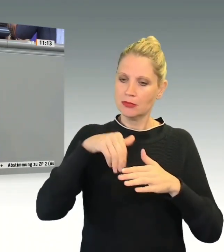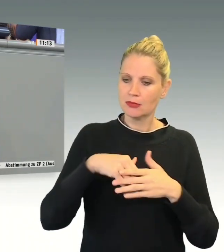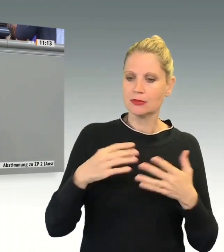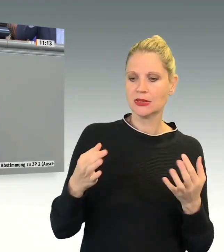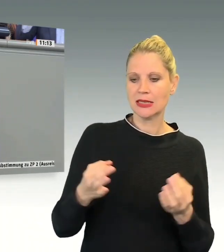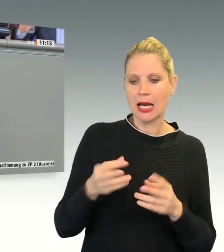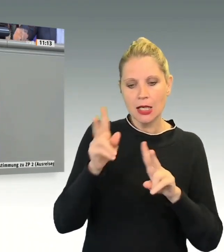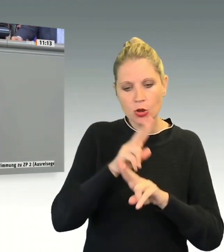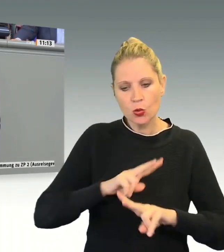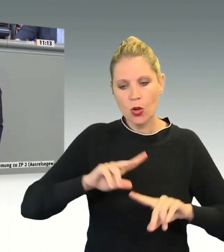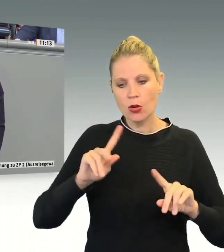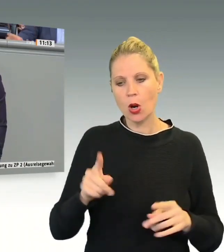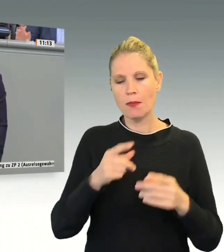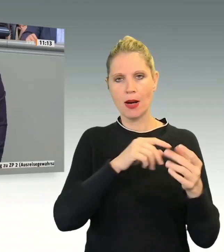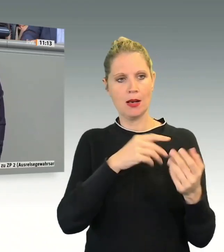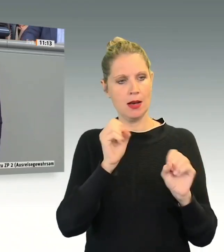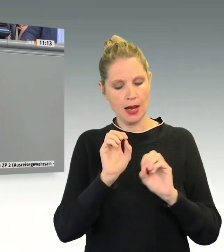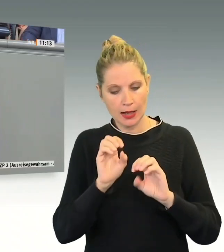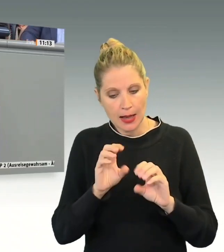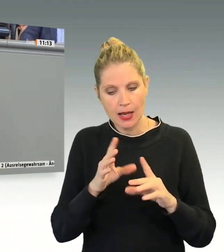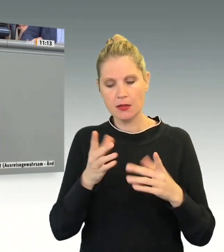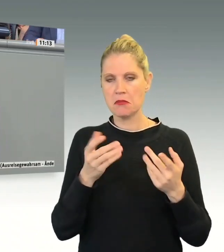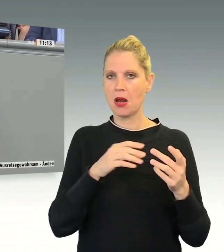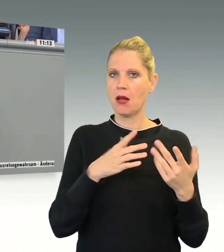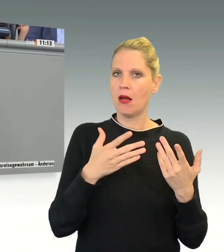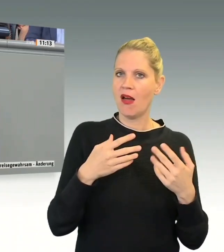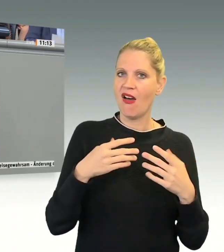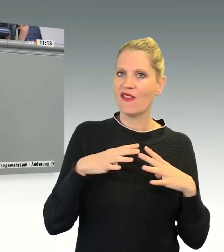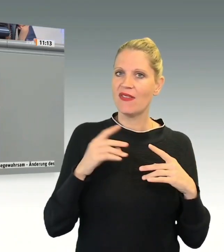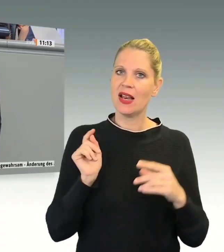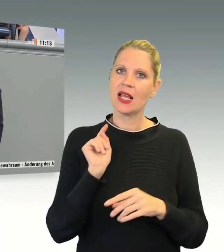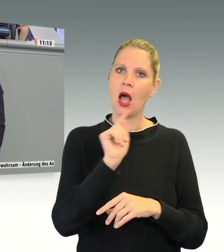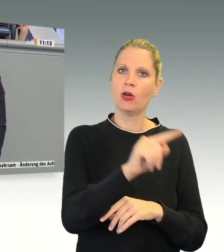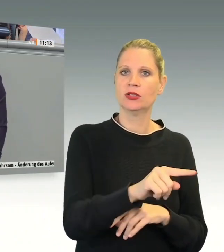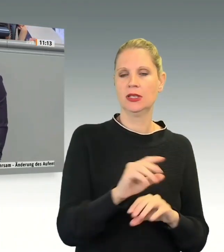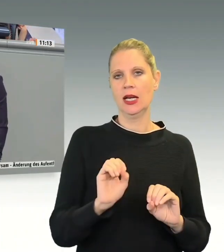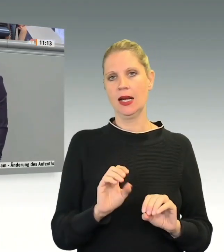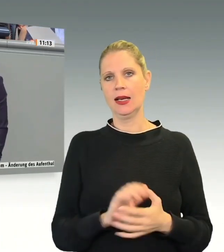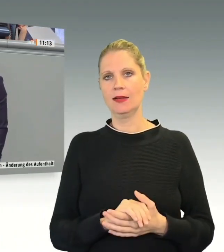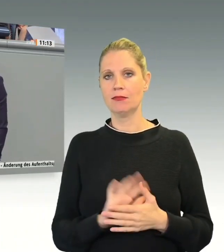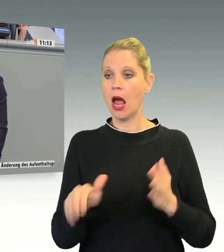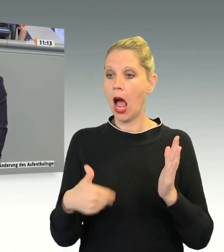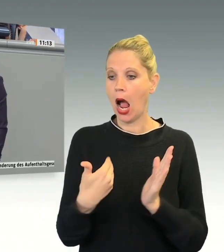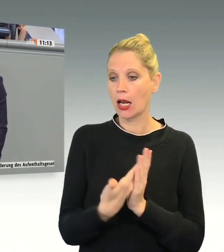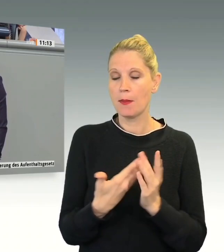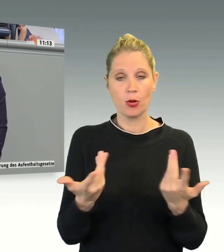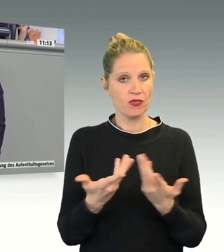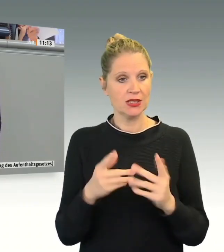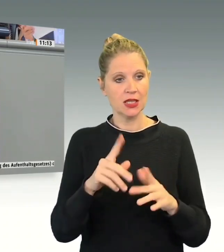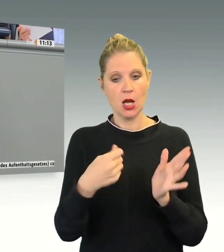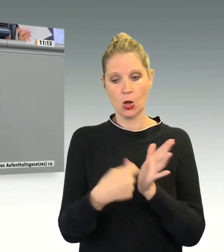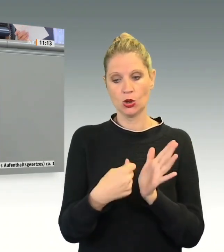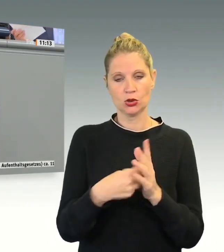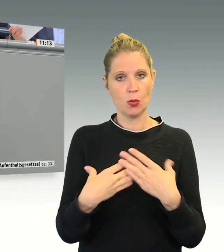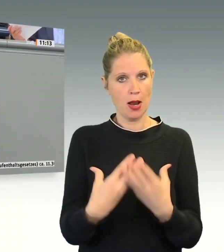der freiwilligen Ausreise erörtert werden, natürlich mit dem Angebot die Kosten dafür zu übernehmen.